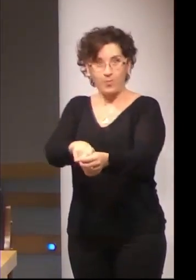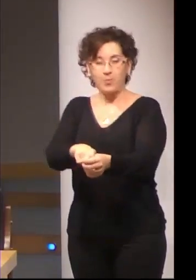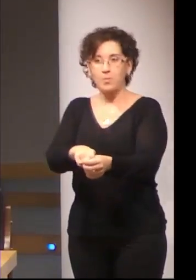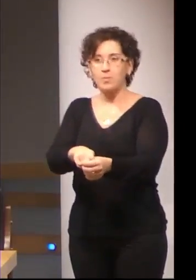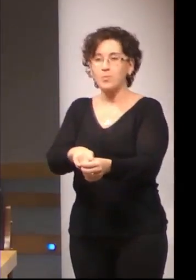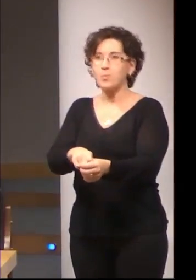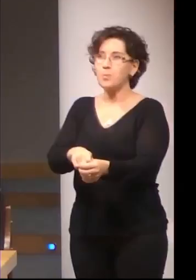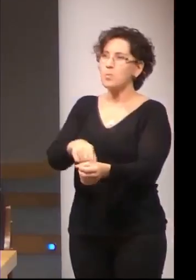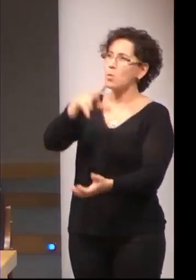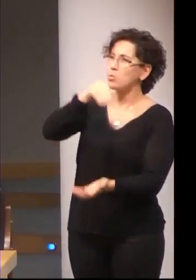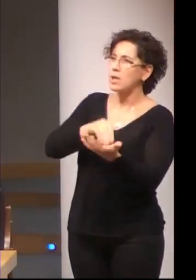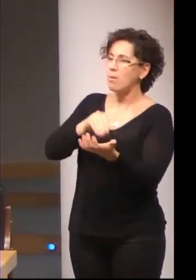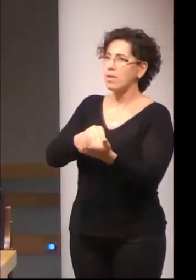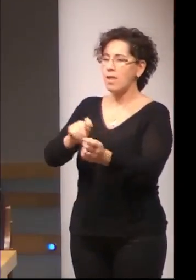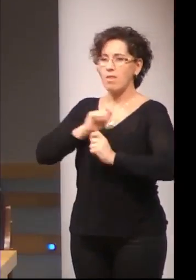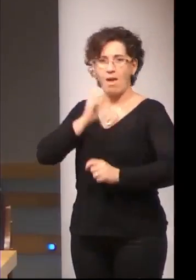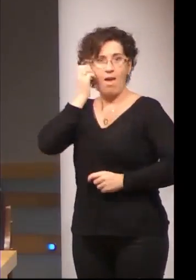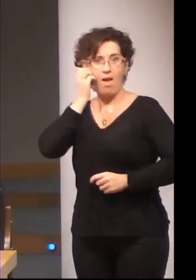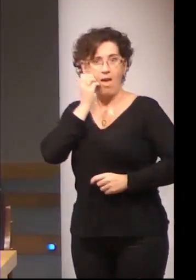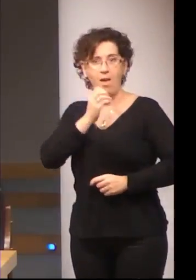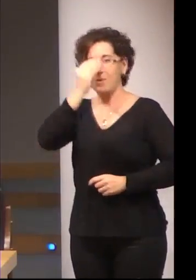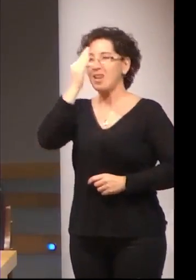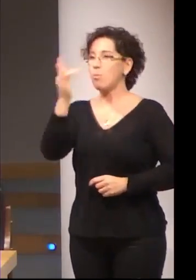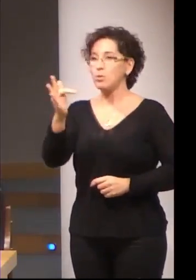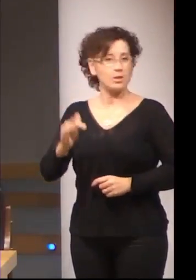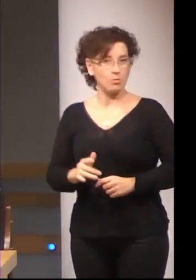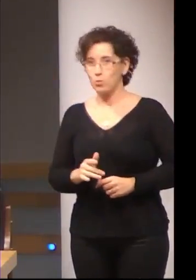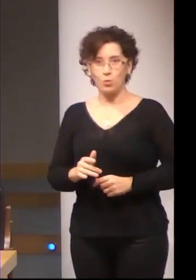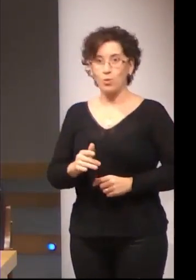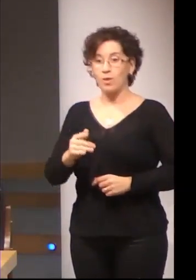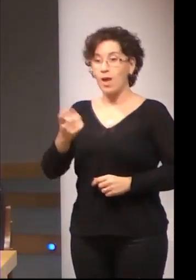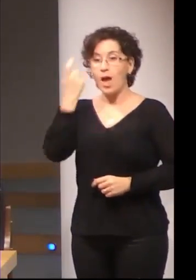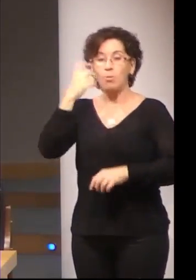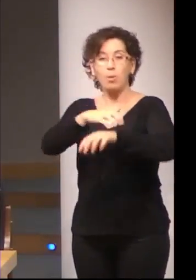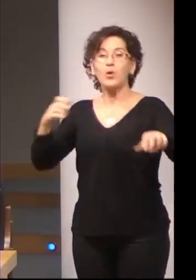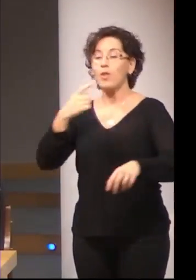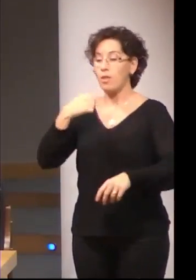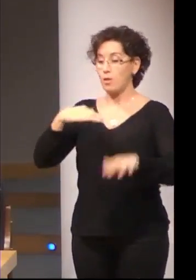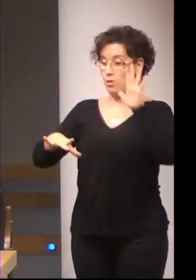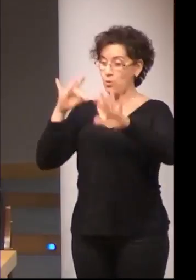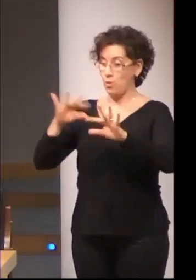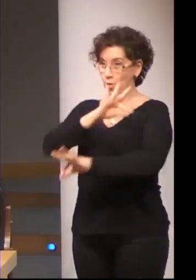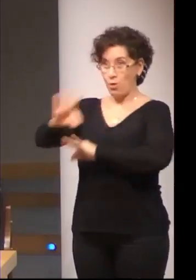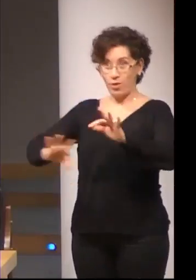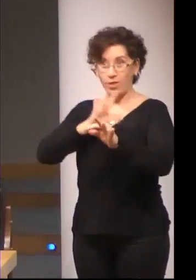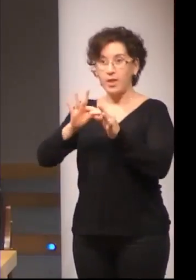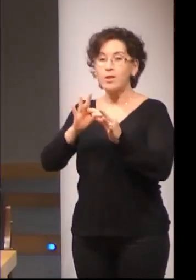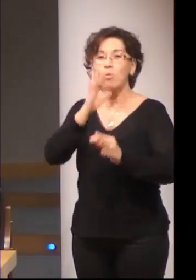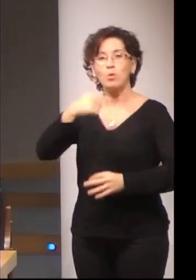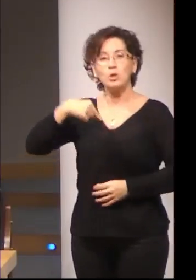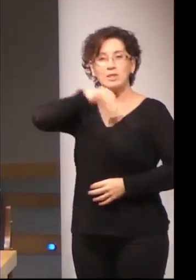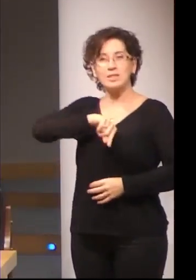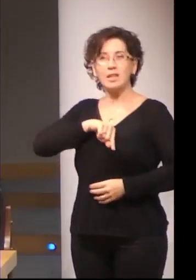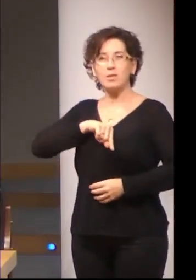muy positiva. Quizás elegían el ciclo formativo de grado de formación profesional e interpretación porque no se sentían